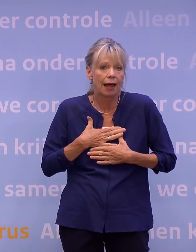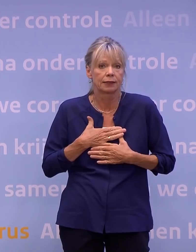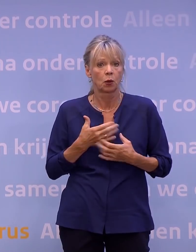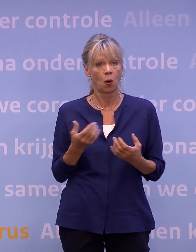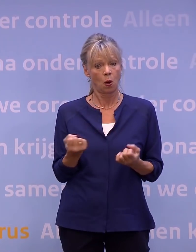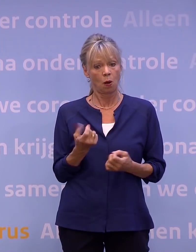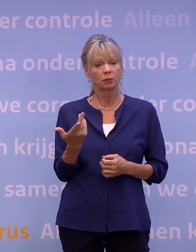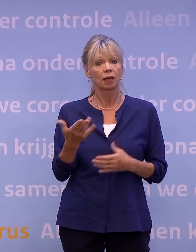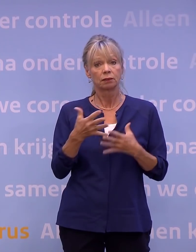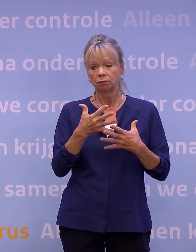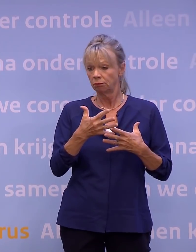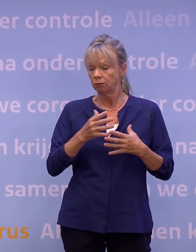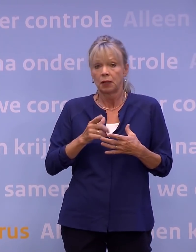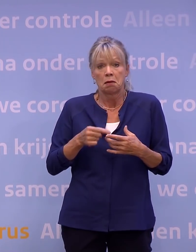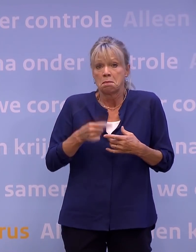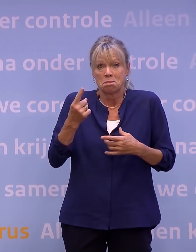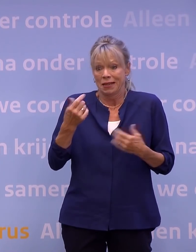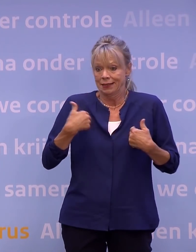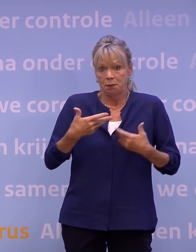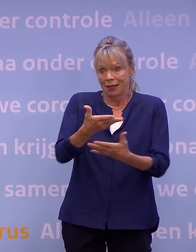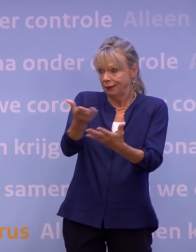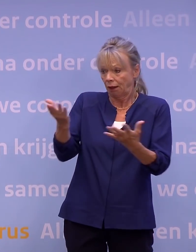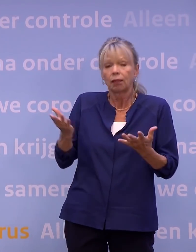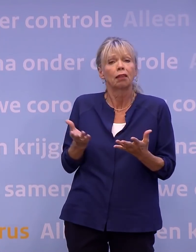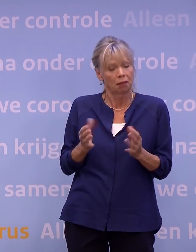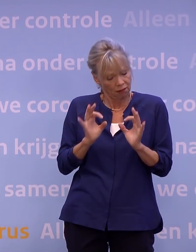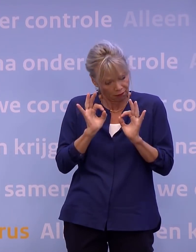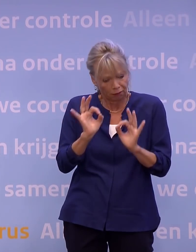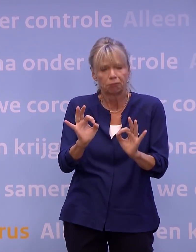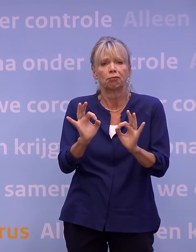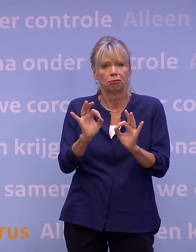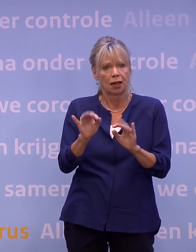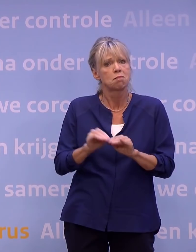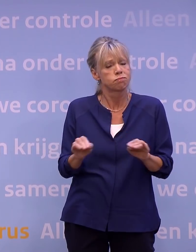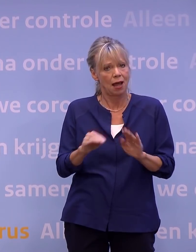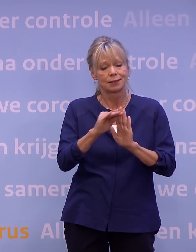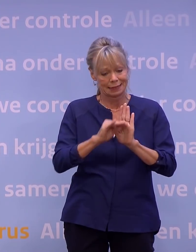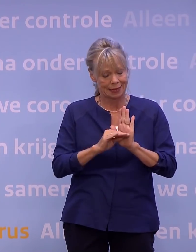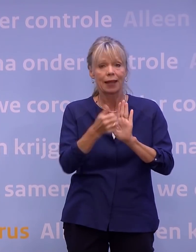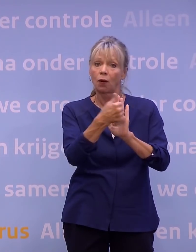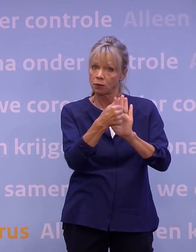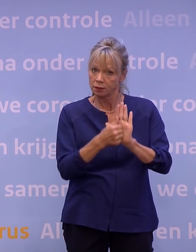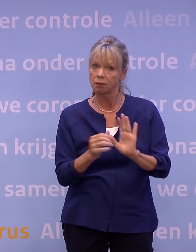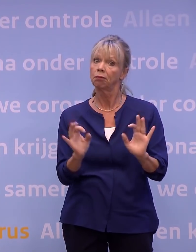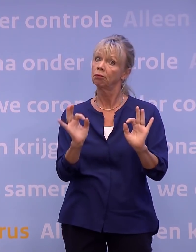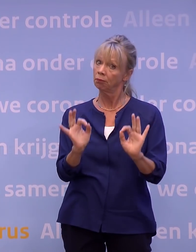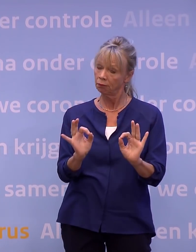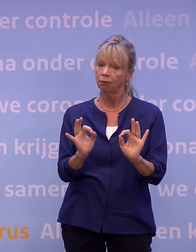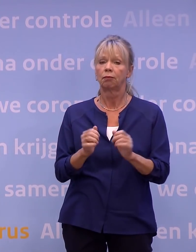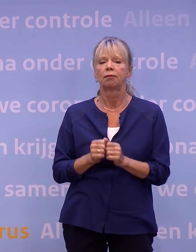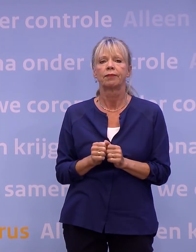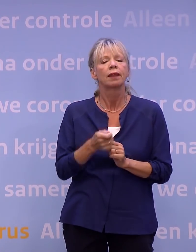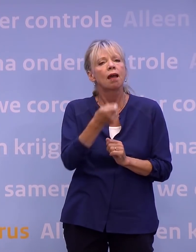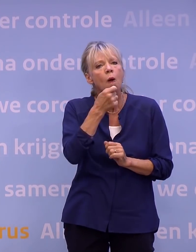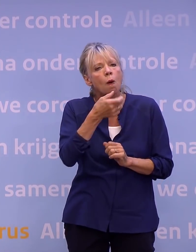overgrote deel van de mensen zich aan de basisregels probeert te houden, en hoe ongelooflijk hard de